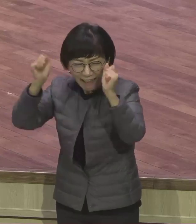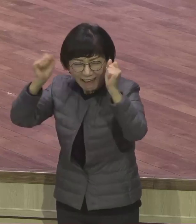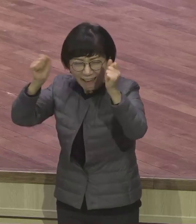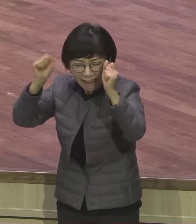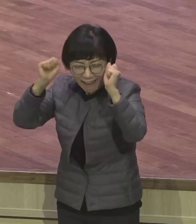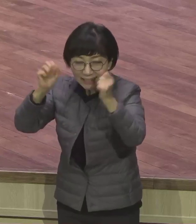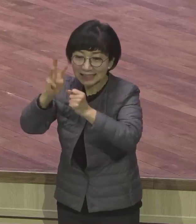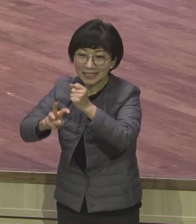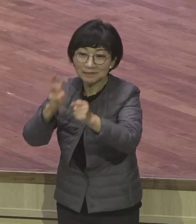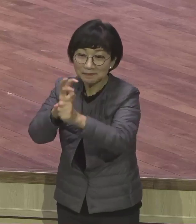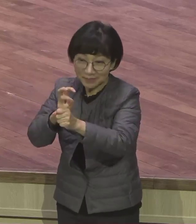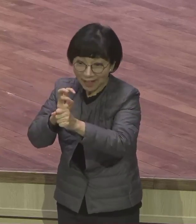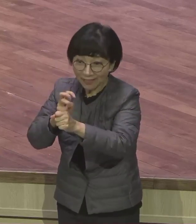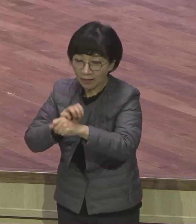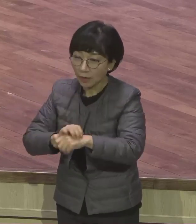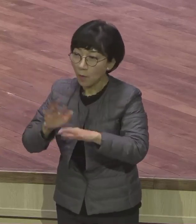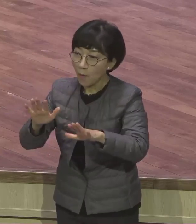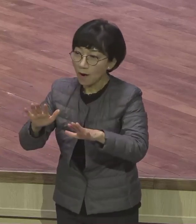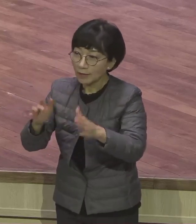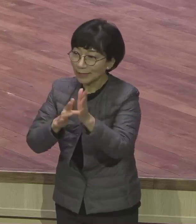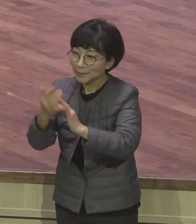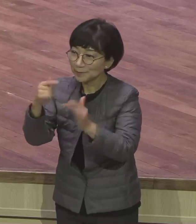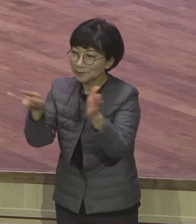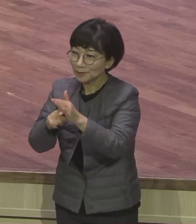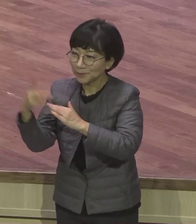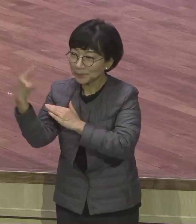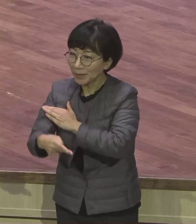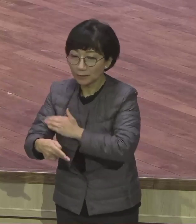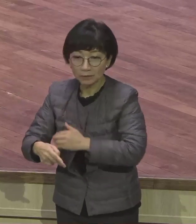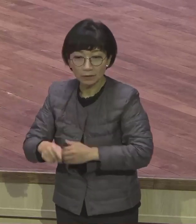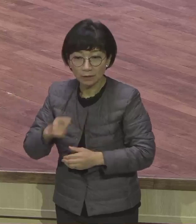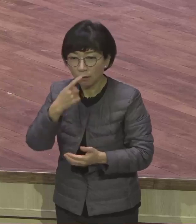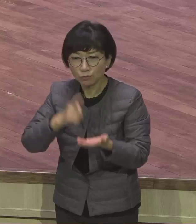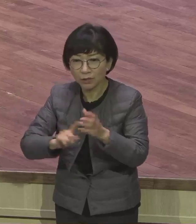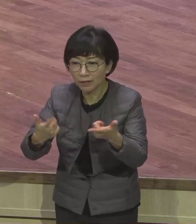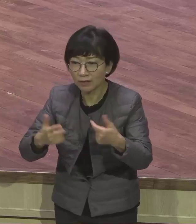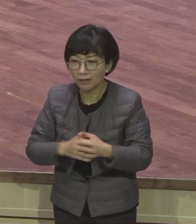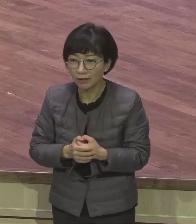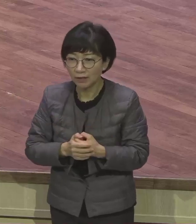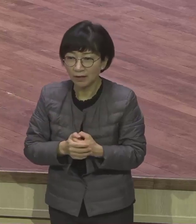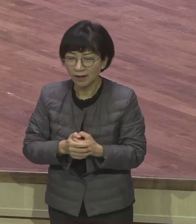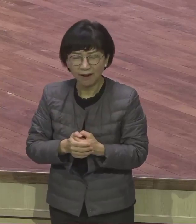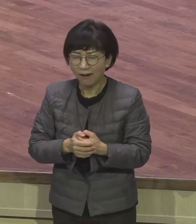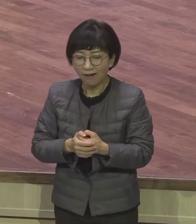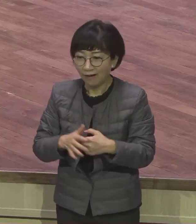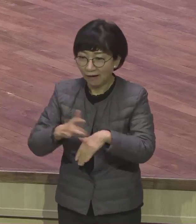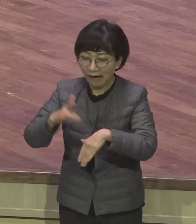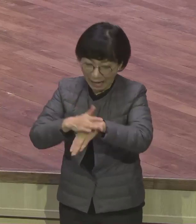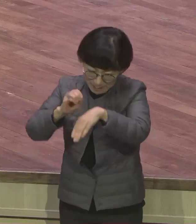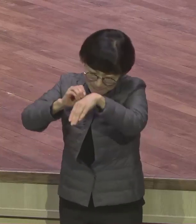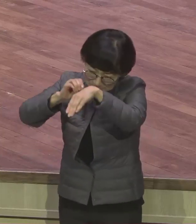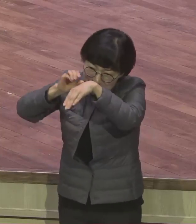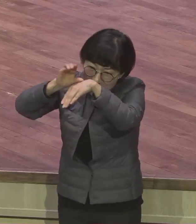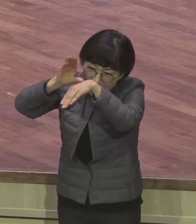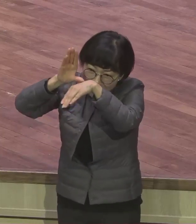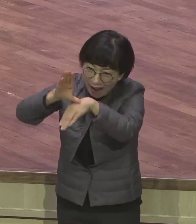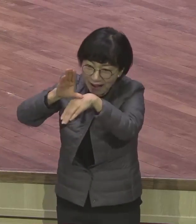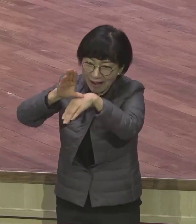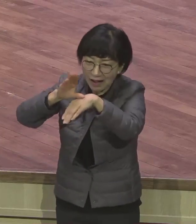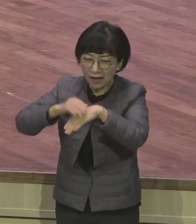않습니다 그래서 무속 담당자들은요 그야말로 계속해서 그 영혼을 바라보고 그